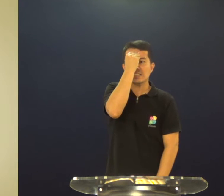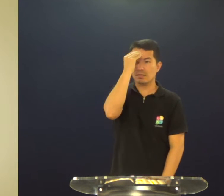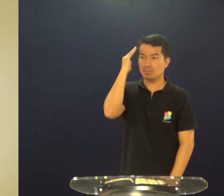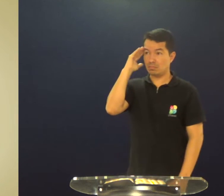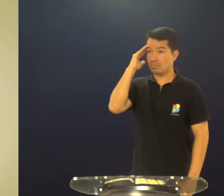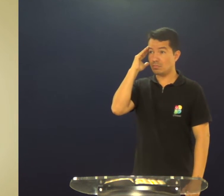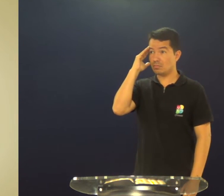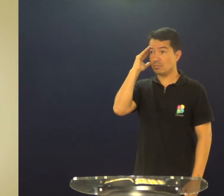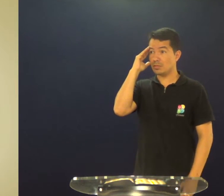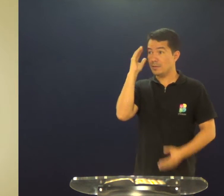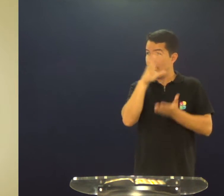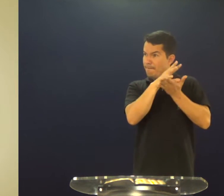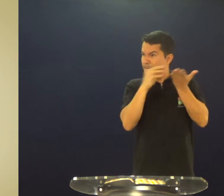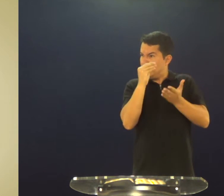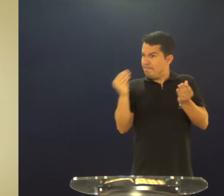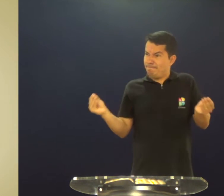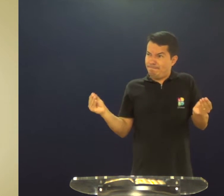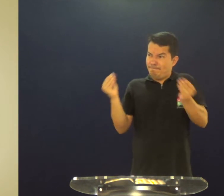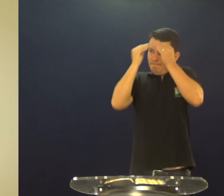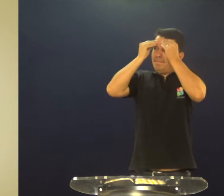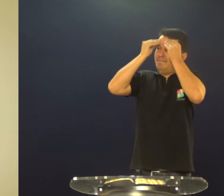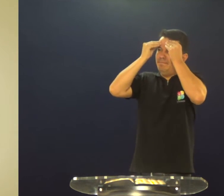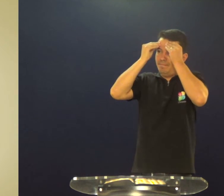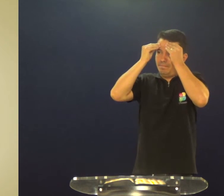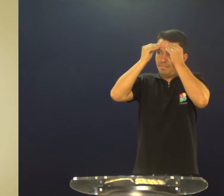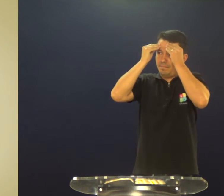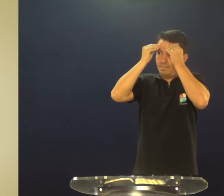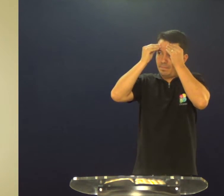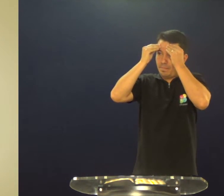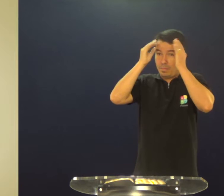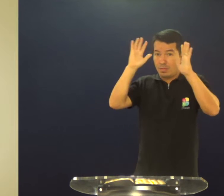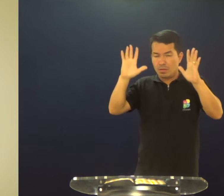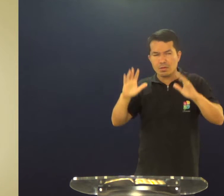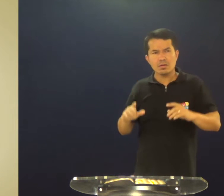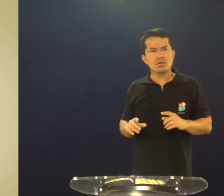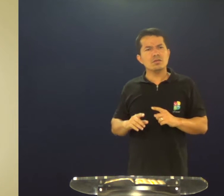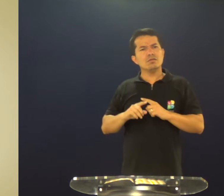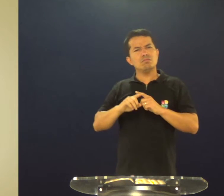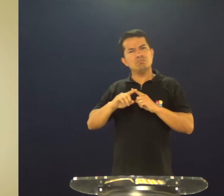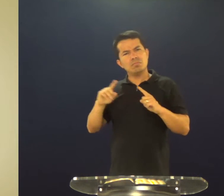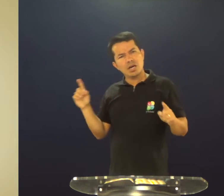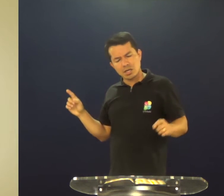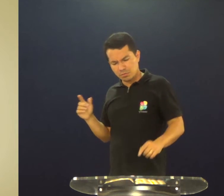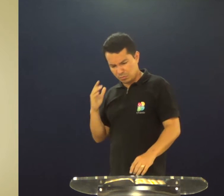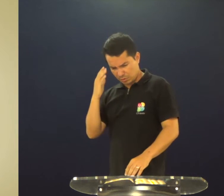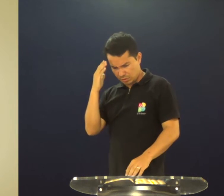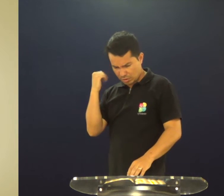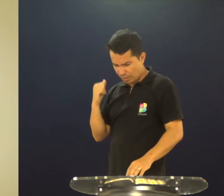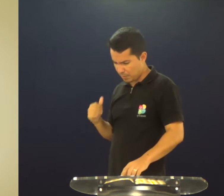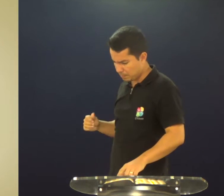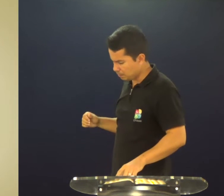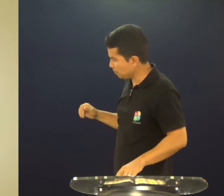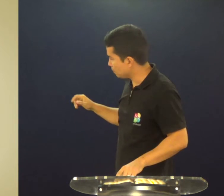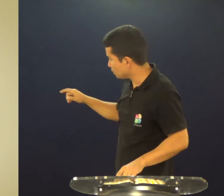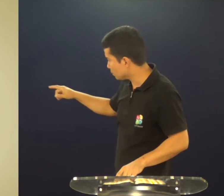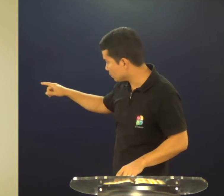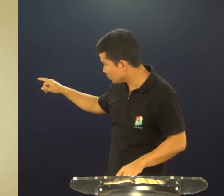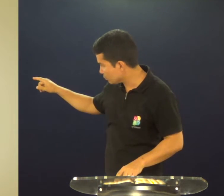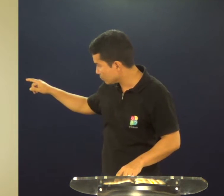copiar, a gravar aquilo que havia sido aprendido, que havia sido passado,